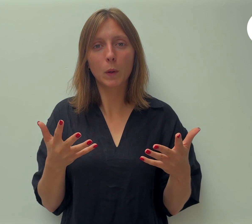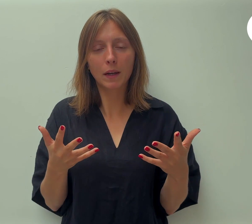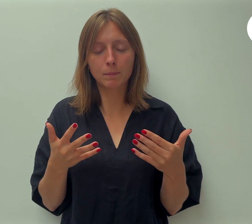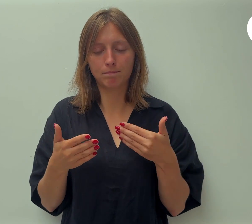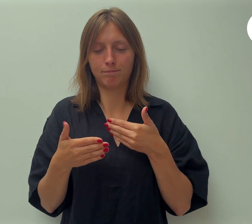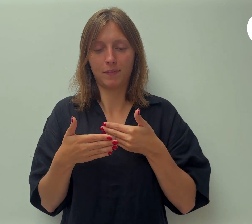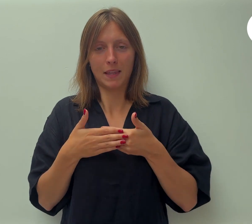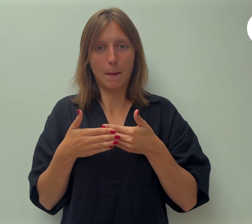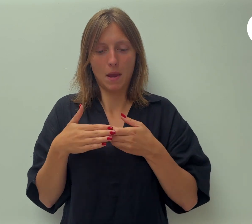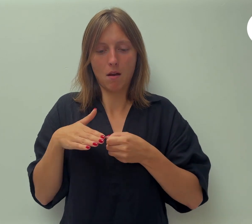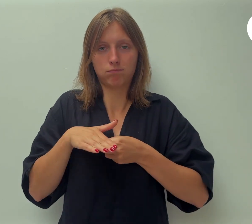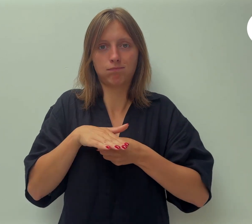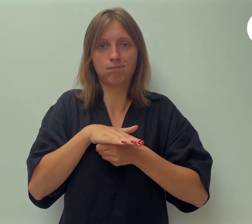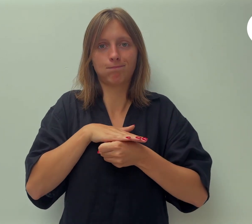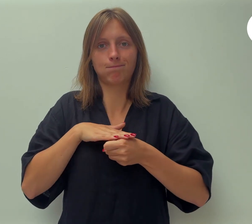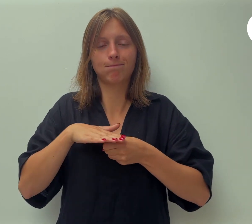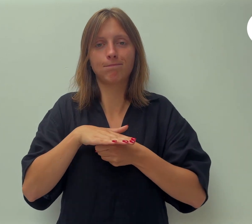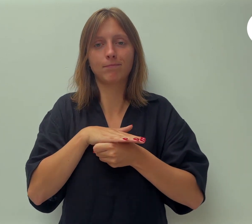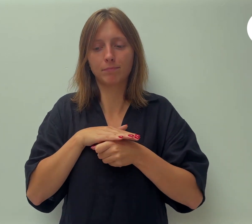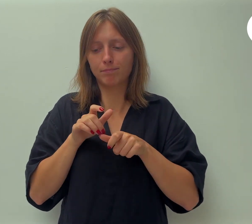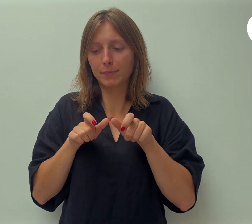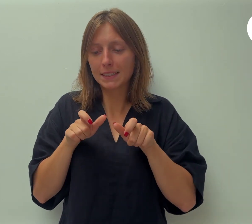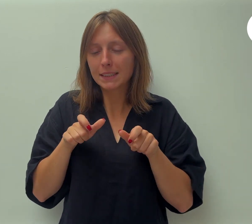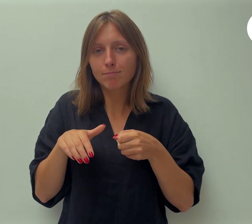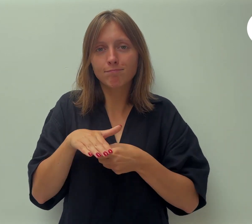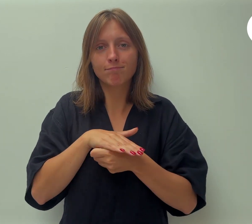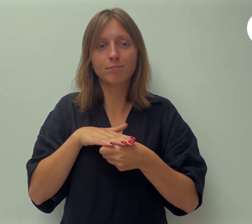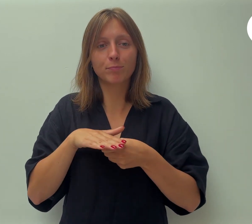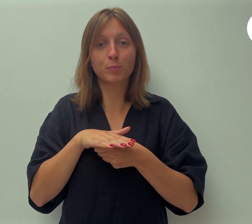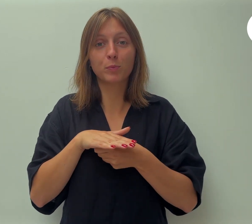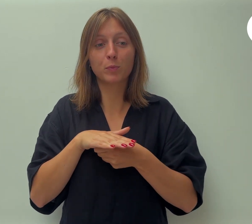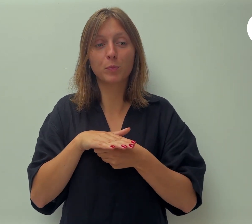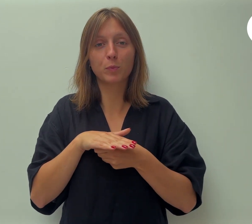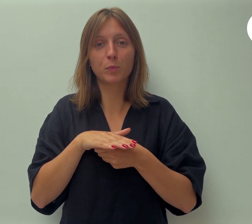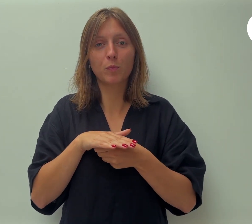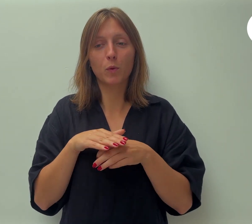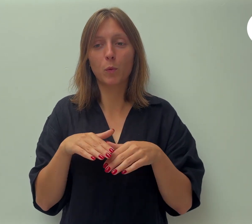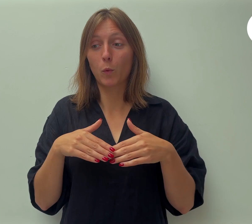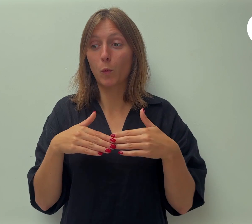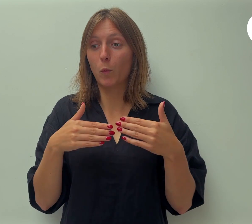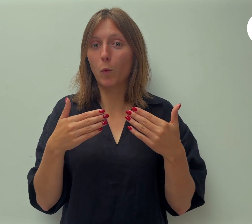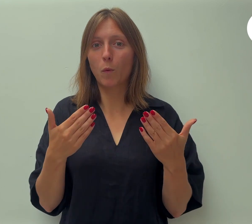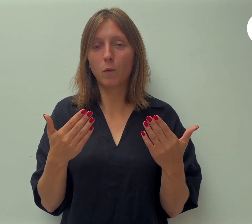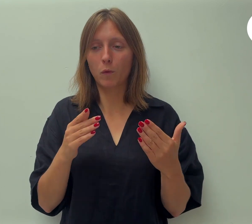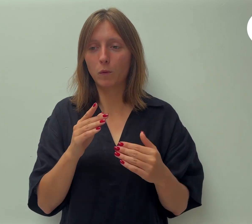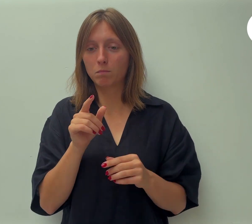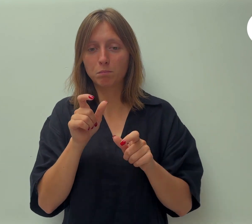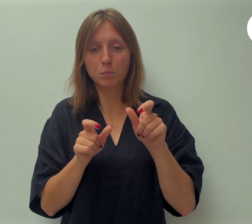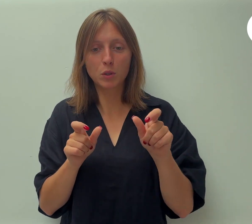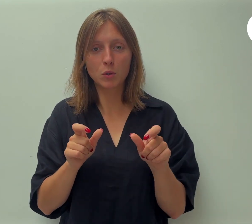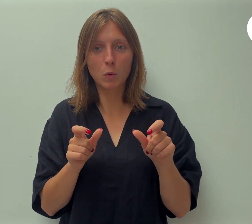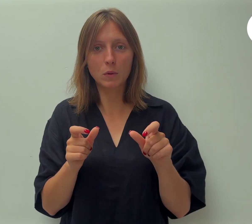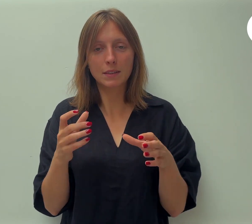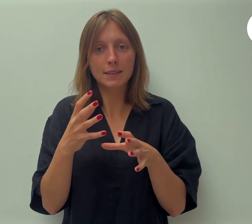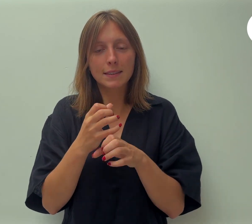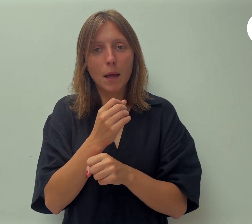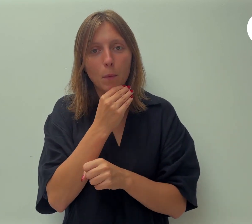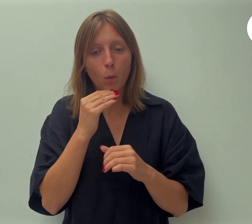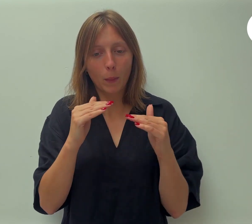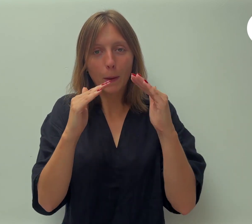omgeving. Of zoals de tekst het zegt, schijnt voor allen die in het huis zijn. Wat kan jij vandaag